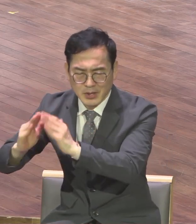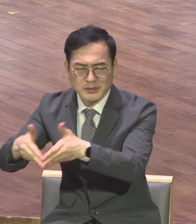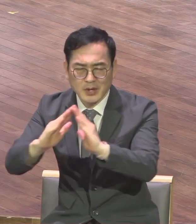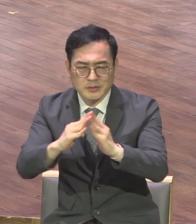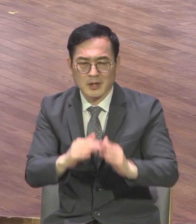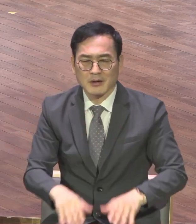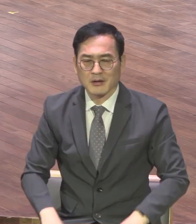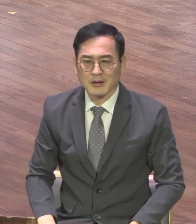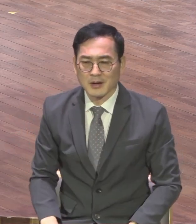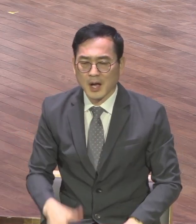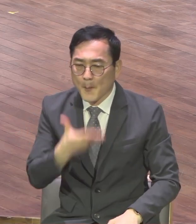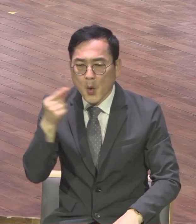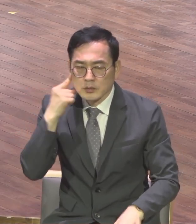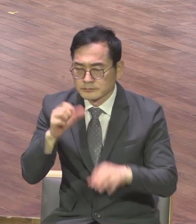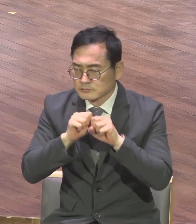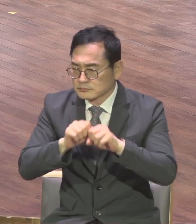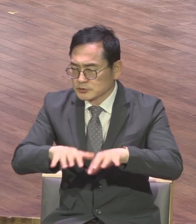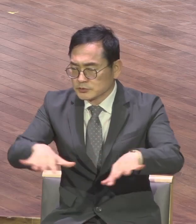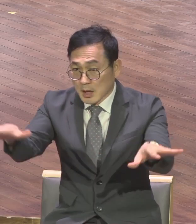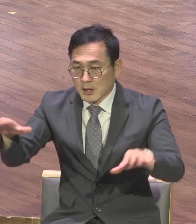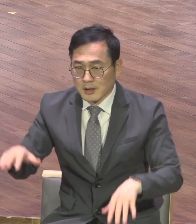그 작품이잖아요 그 기념비잖아요